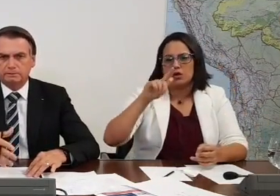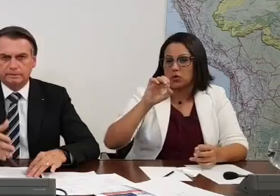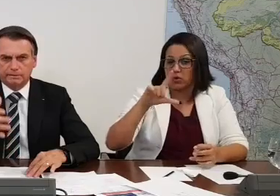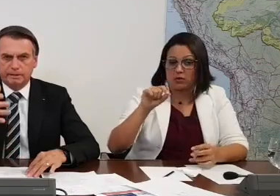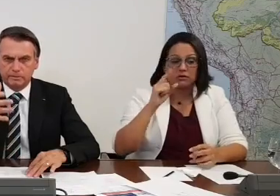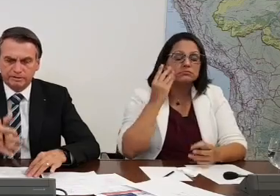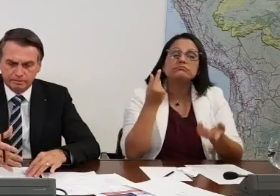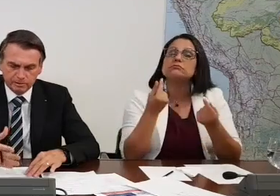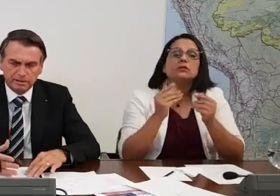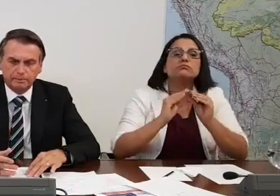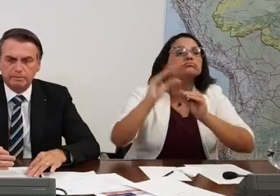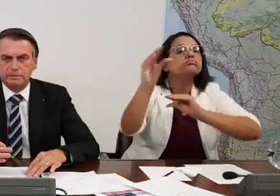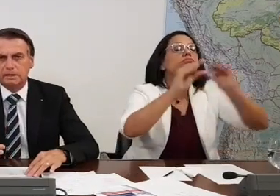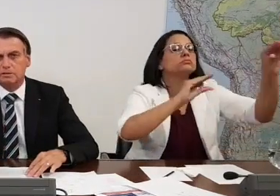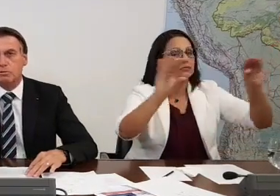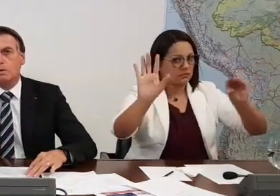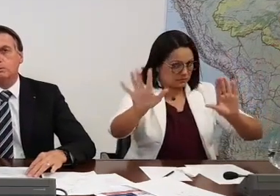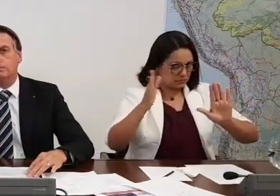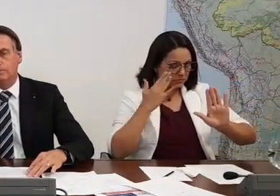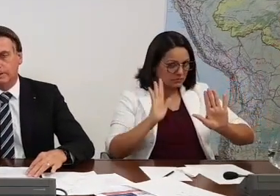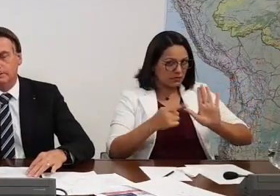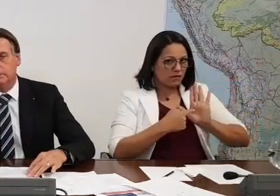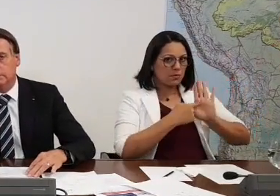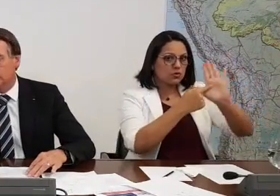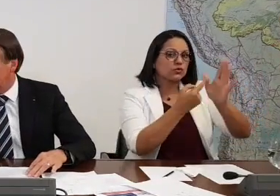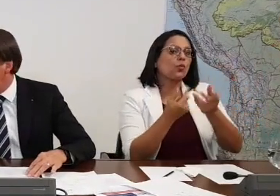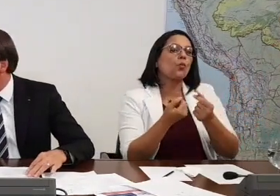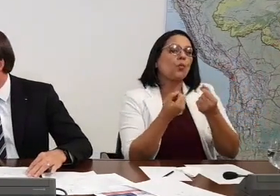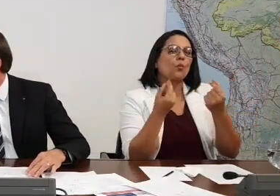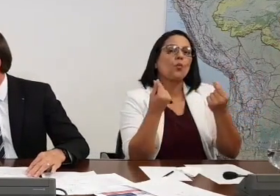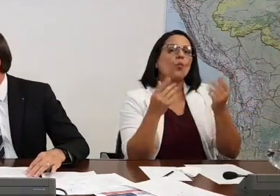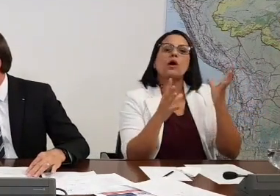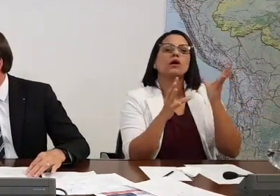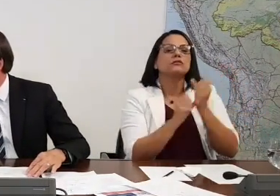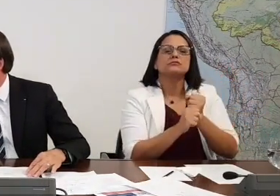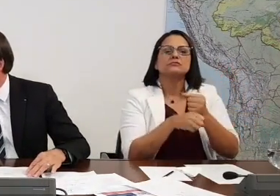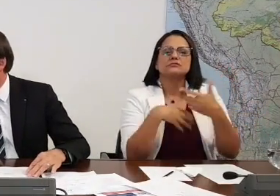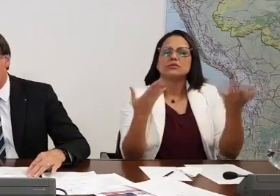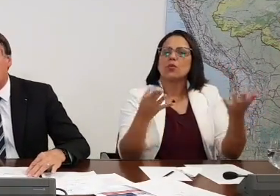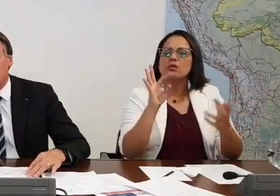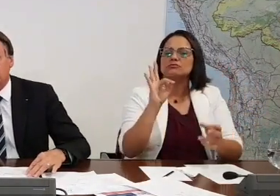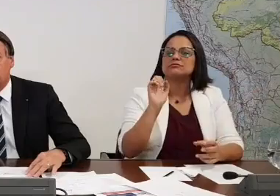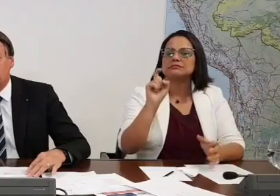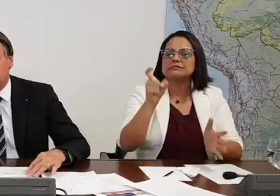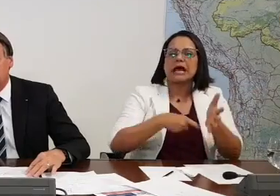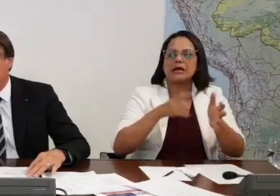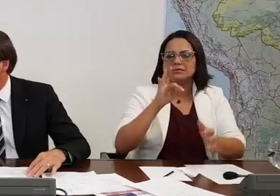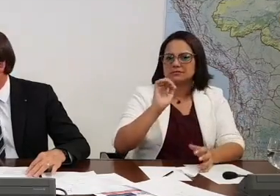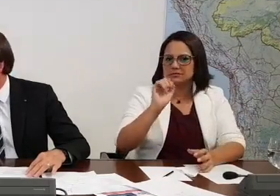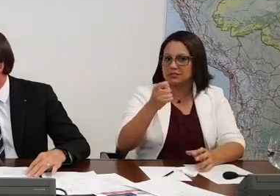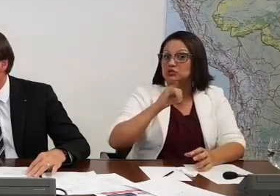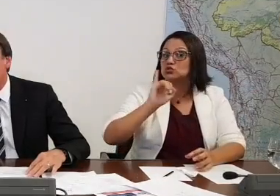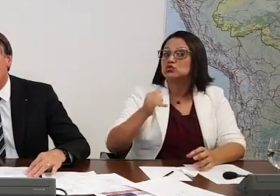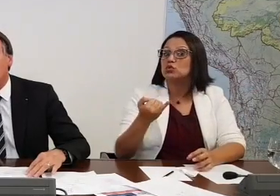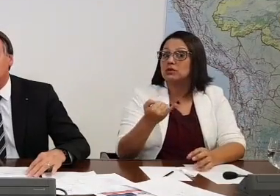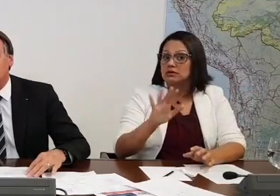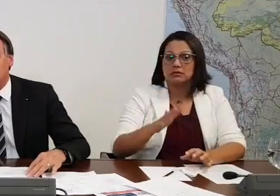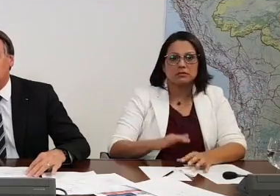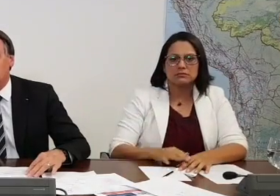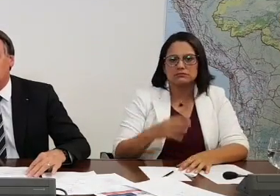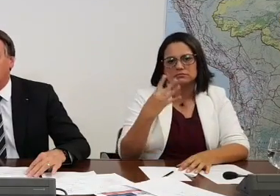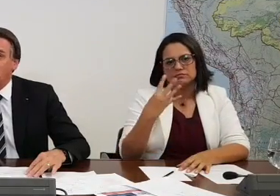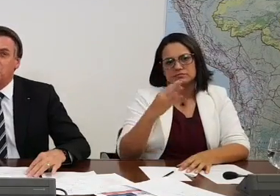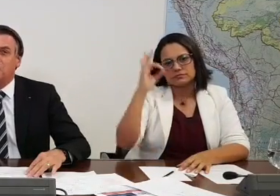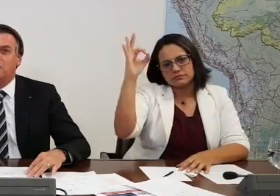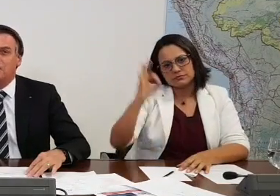ser mostrado para vocês. Quanto foi? A taxa de juros vai cair para trás? Em média, 4